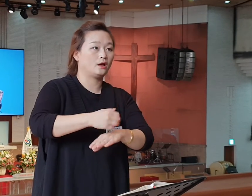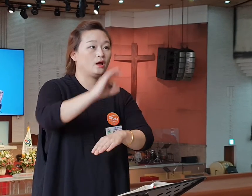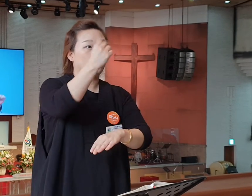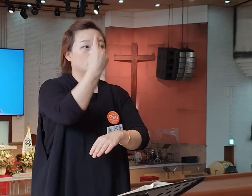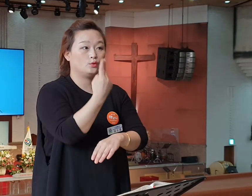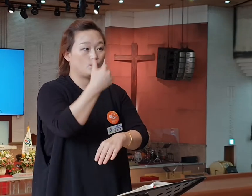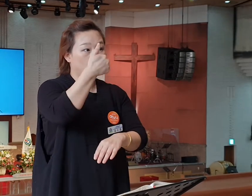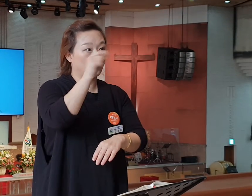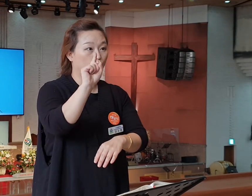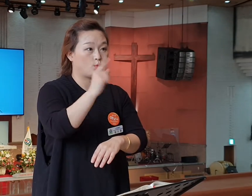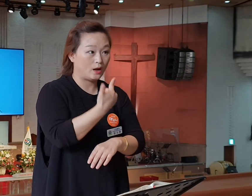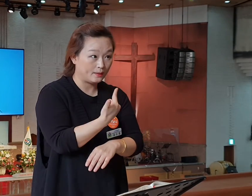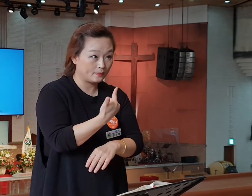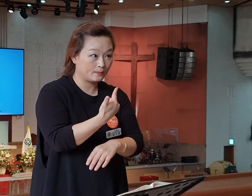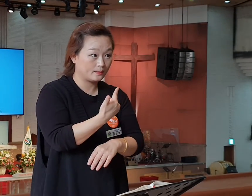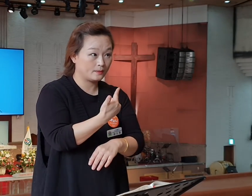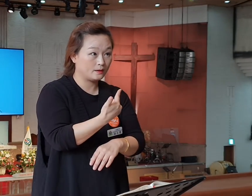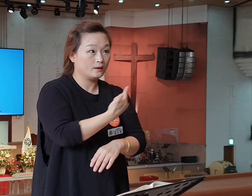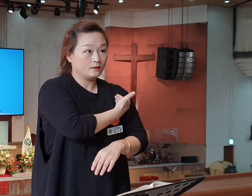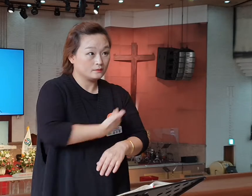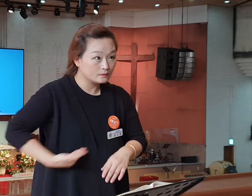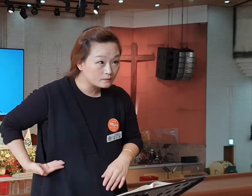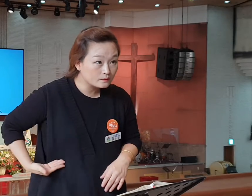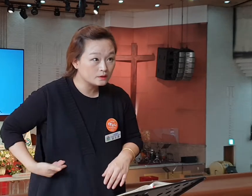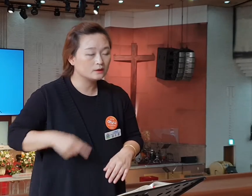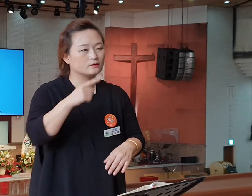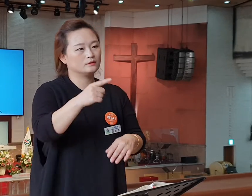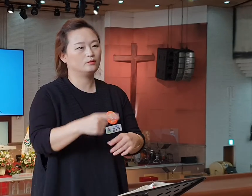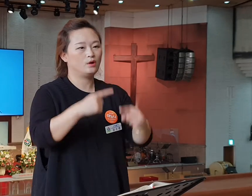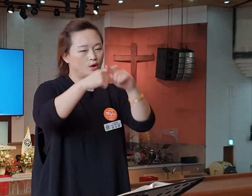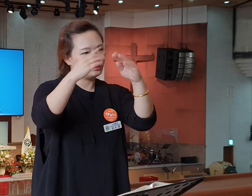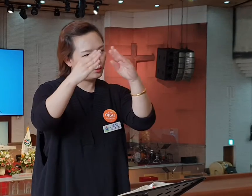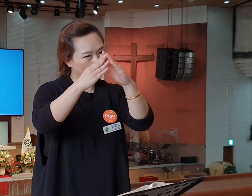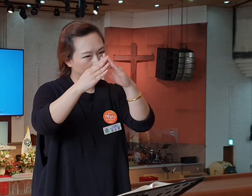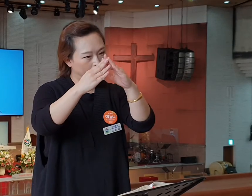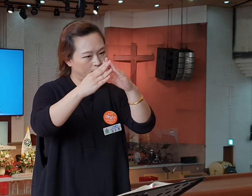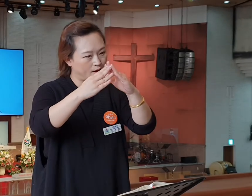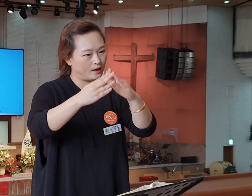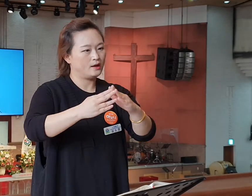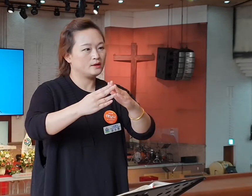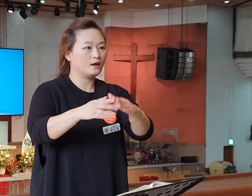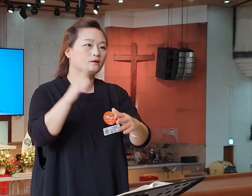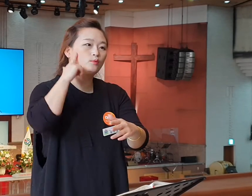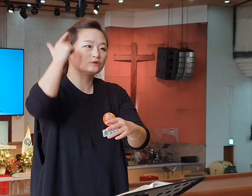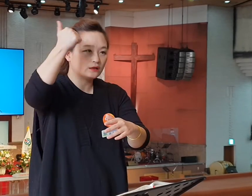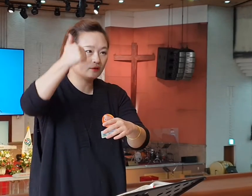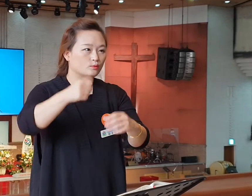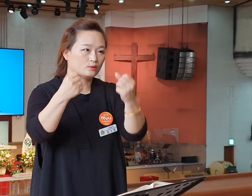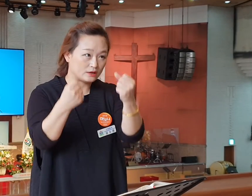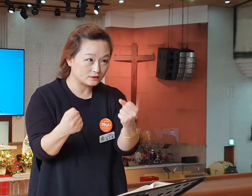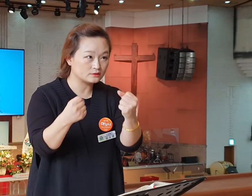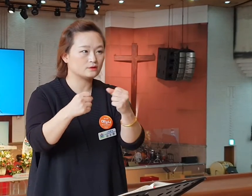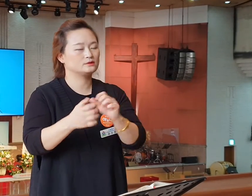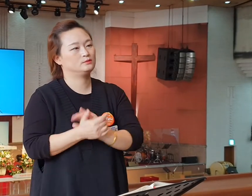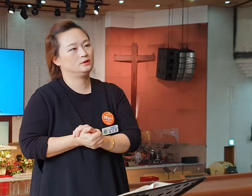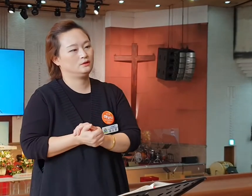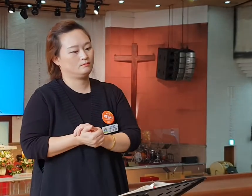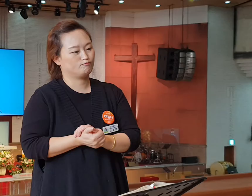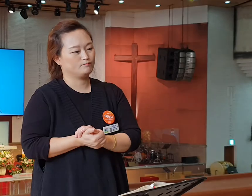에베소 교회를 목회했답니다. 이런 교회가 있을까 싶어요. 이 에베소 교회는 목회자가 둘이 있었는데 앞에는